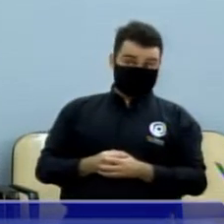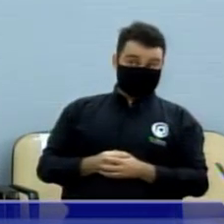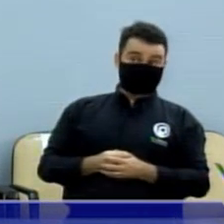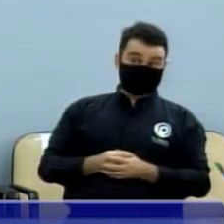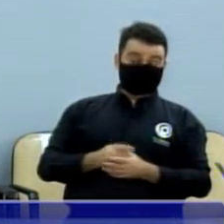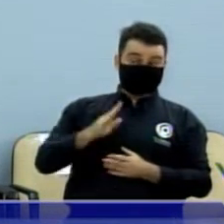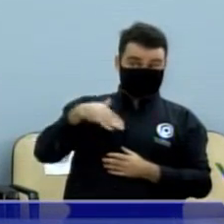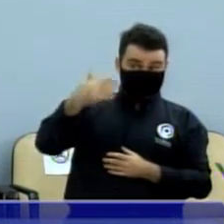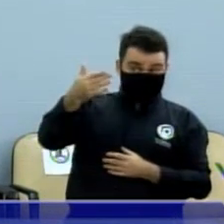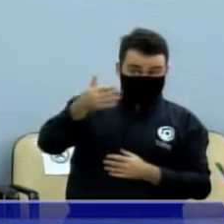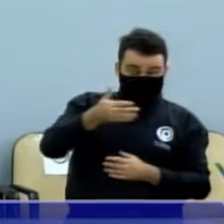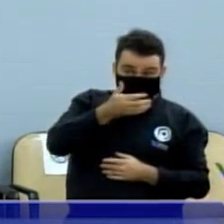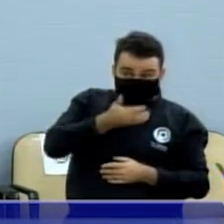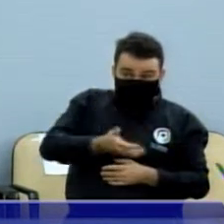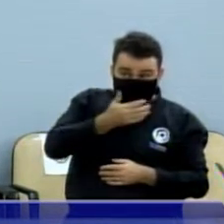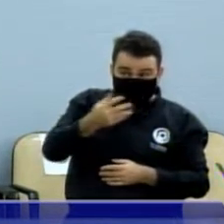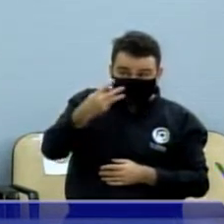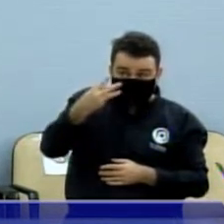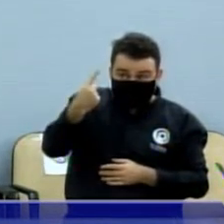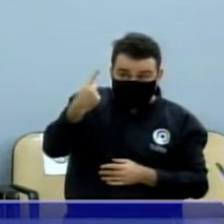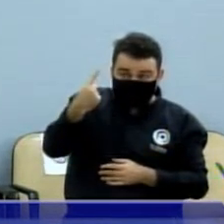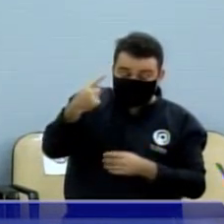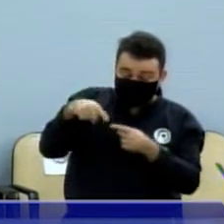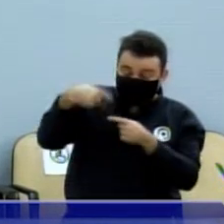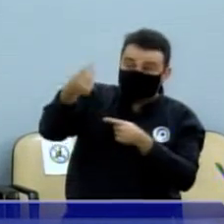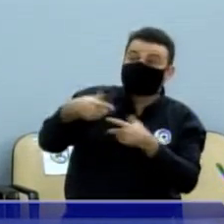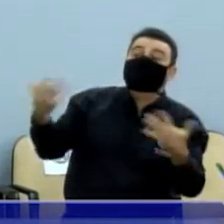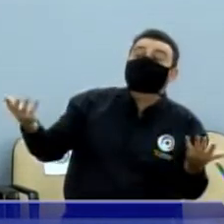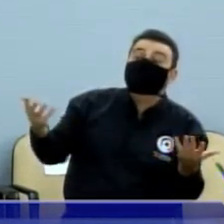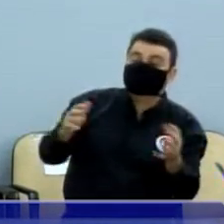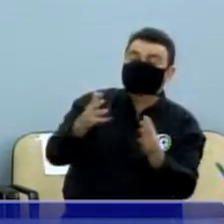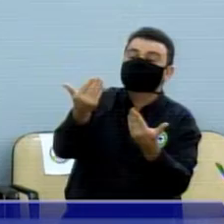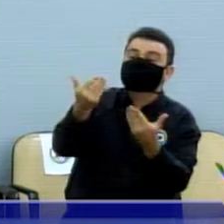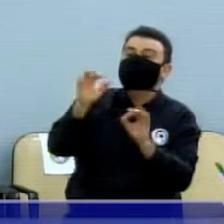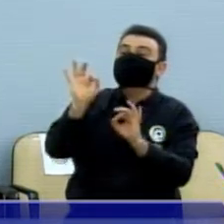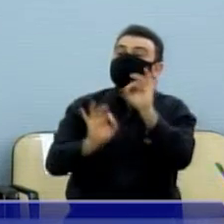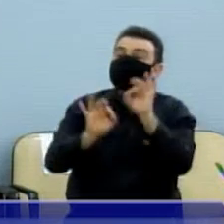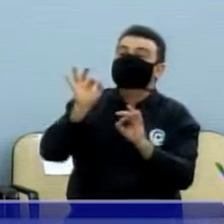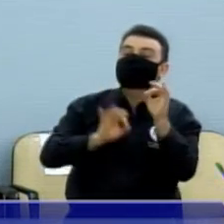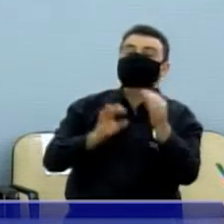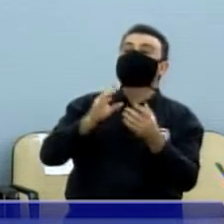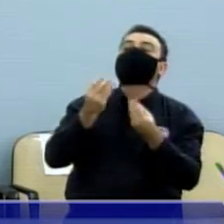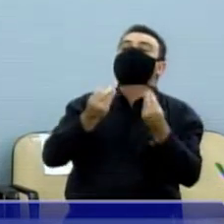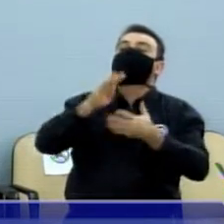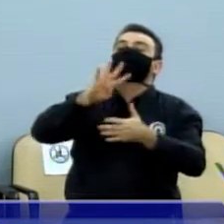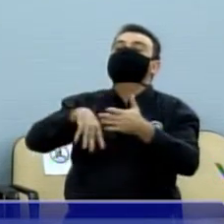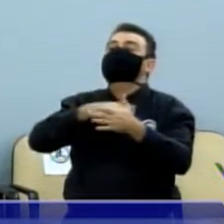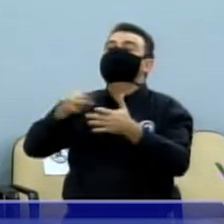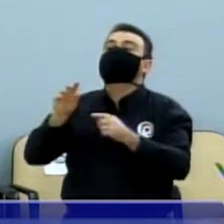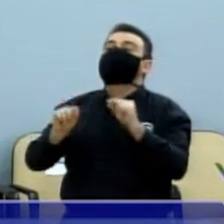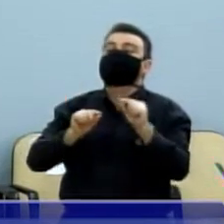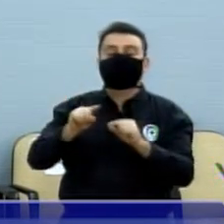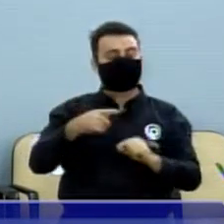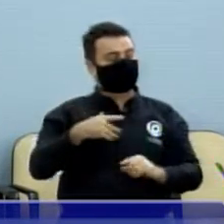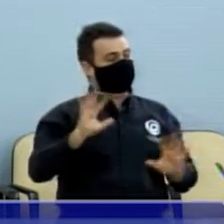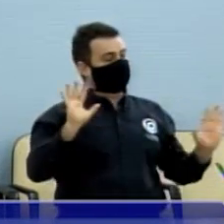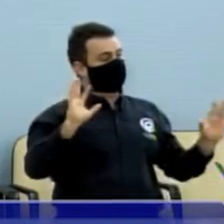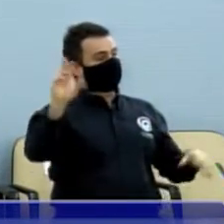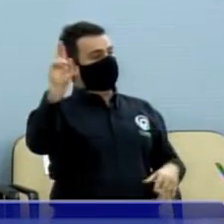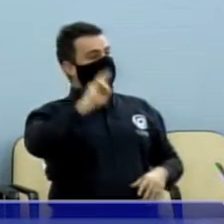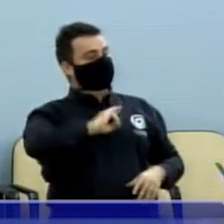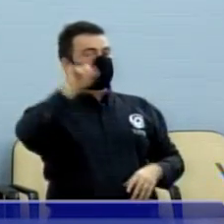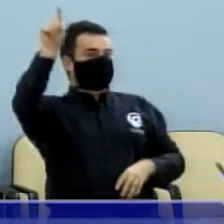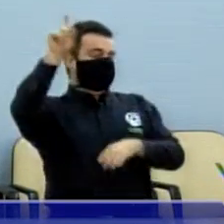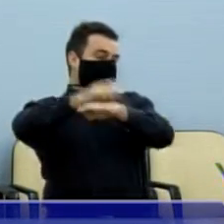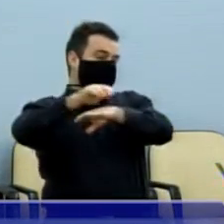existe mais. Então ela tem que ter um planejamento sobre isso. Ela insistiu em dizer que quem vai decidir isso é o